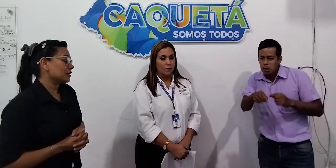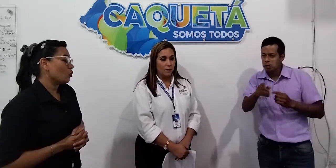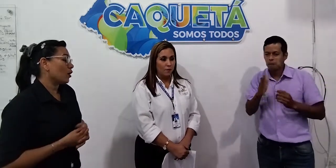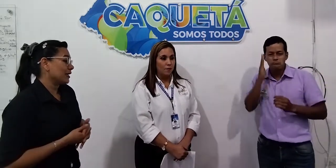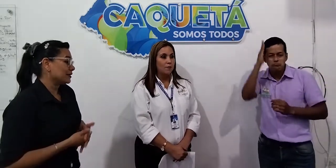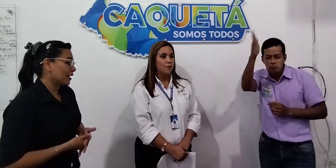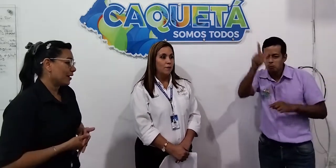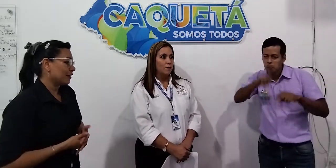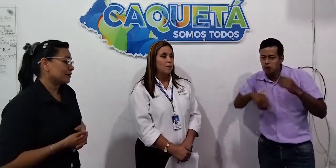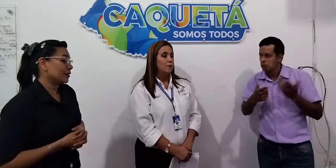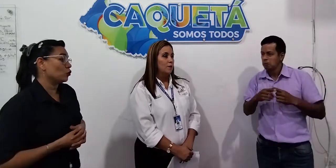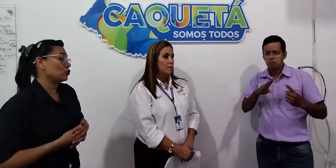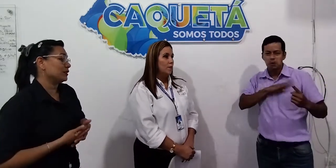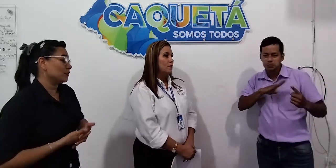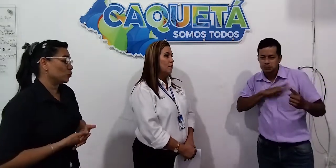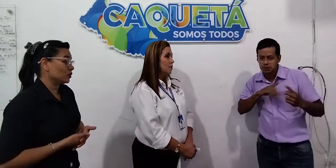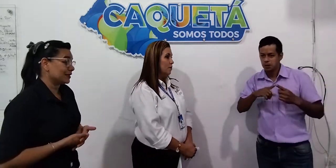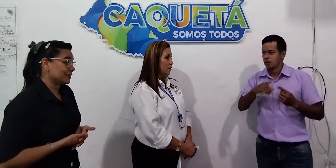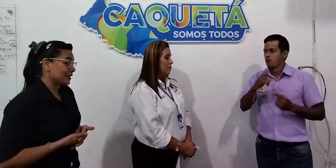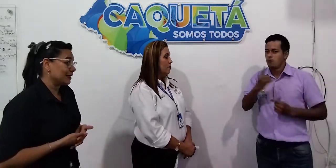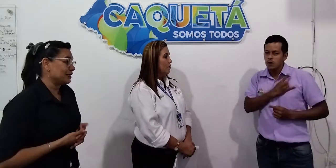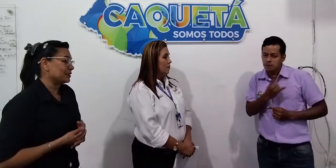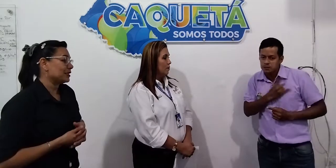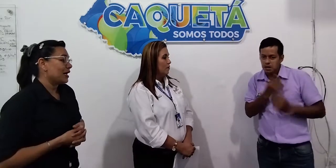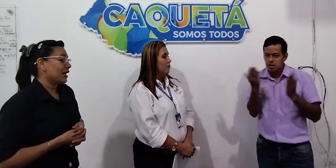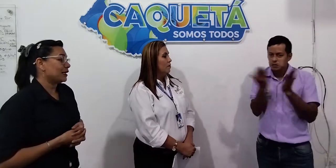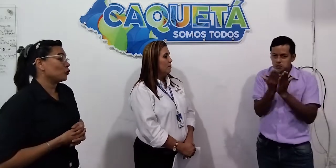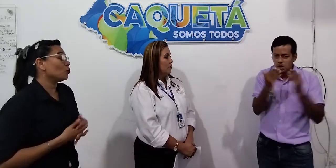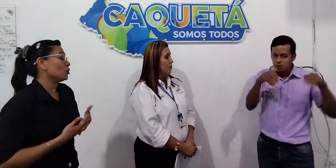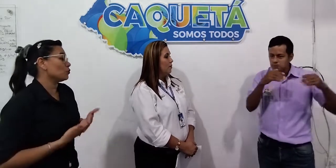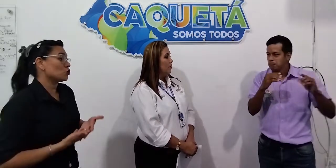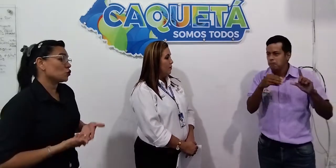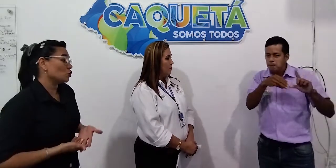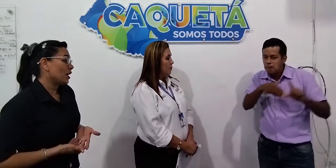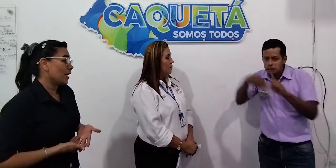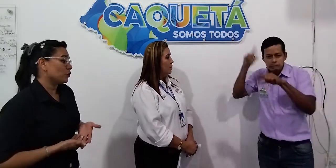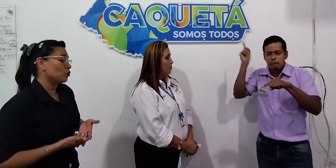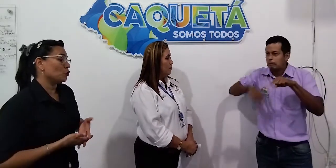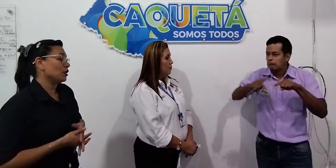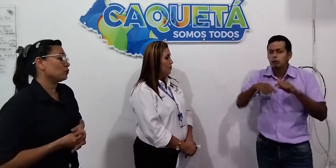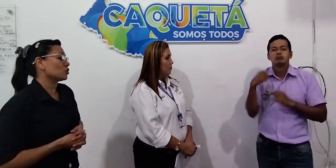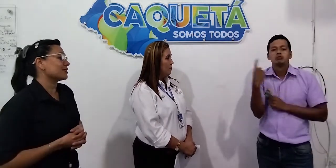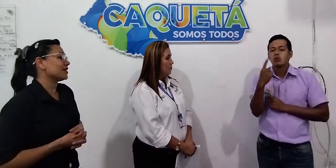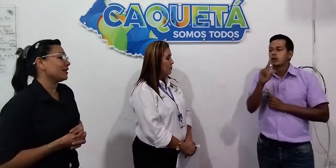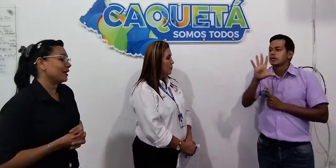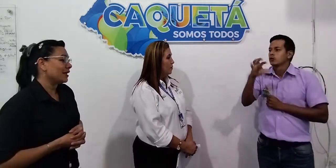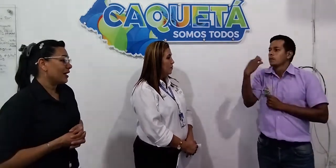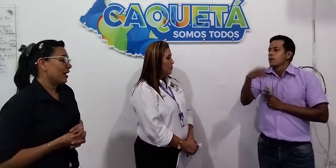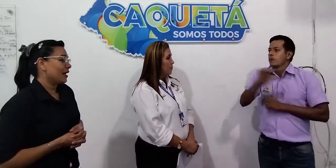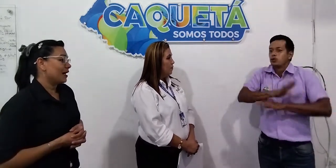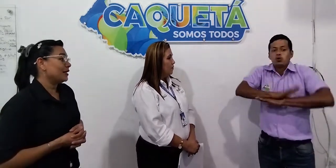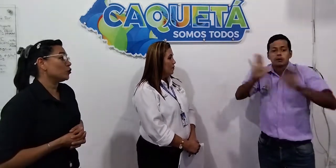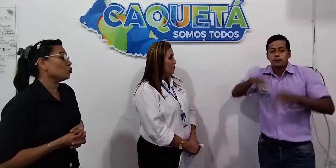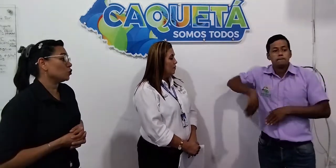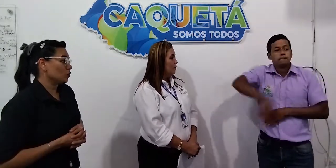oralizadas, a que no hiciéramos nuestras señas, a que no podíamos estudiar, no podíamos acceder a la inclusión